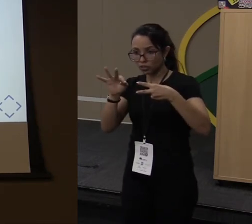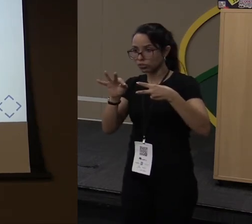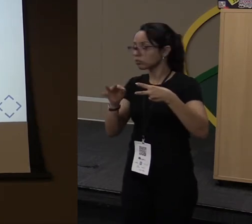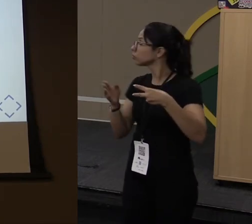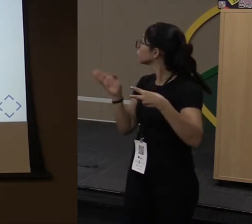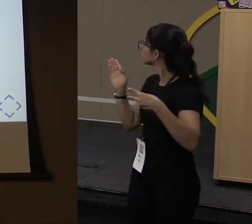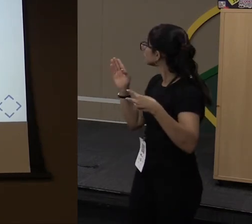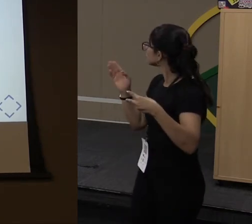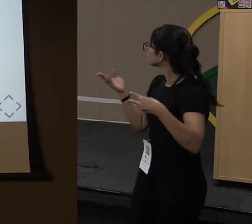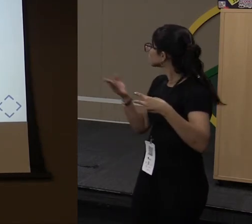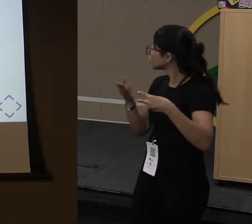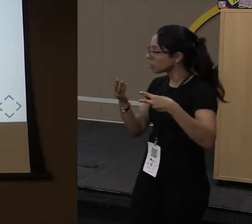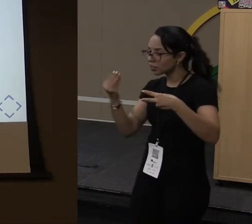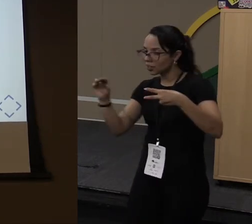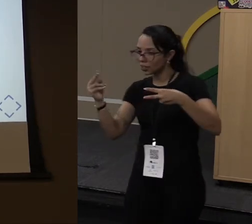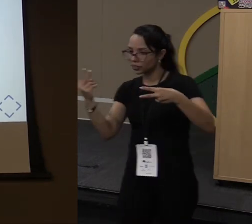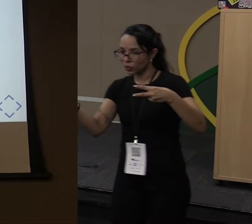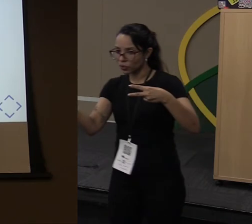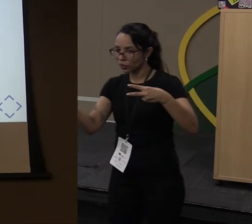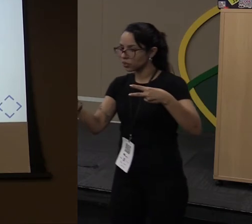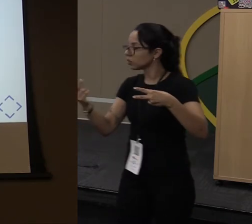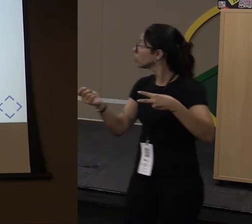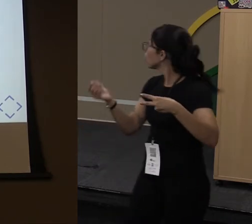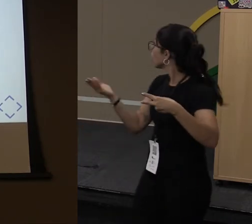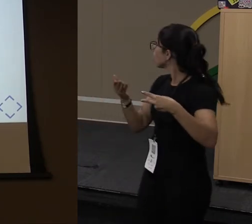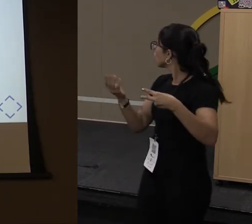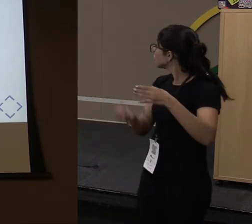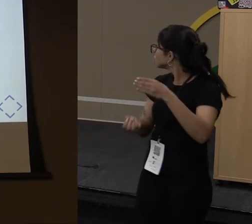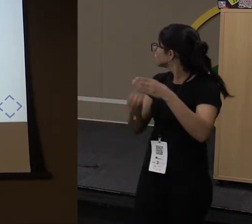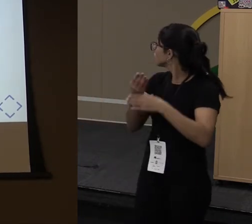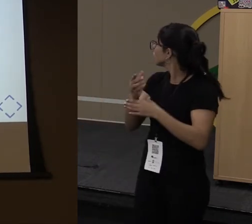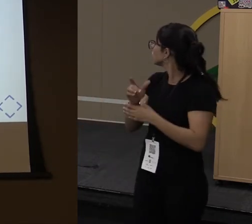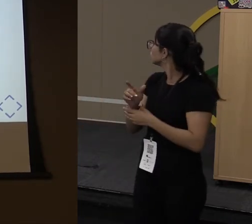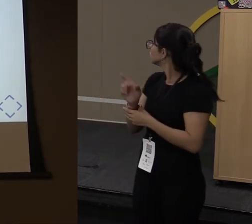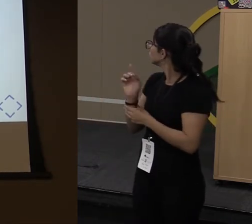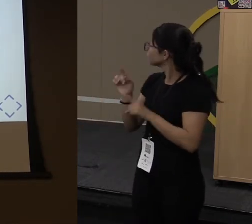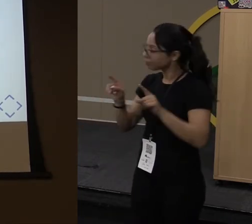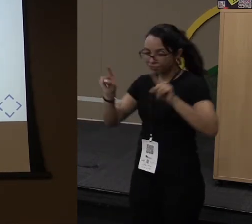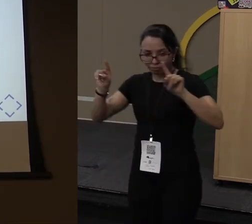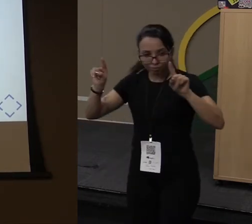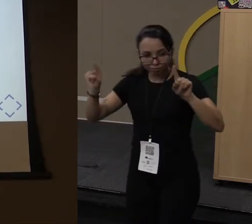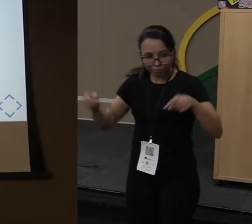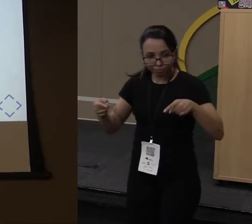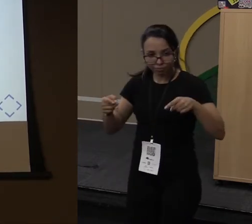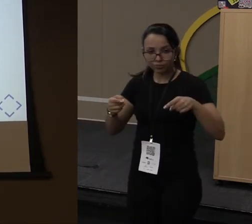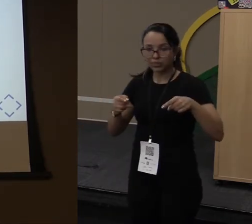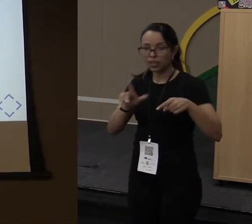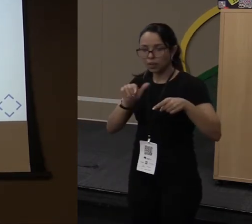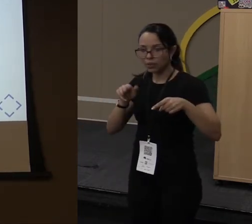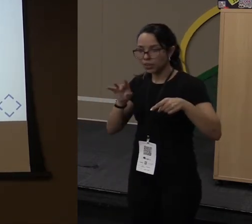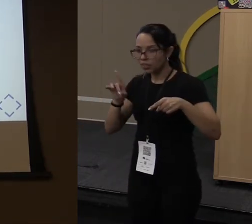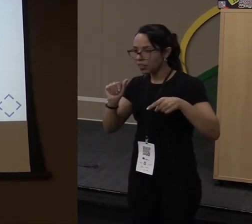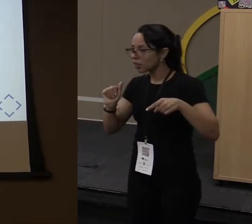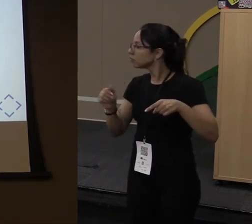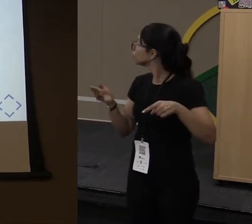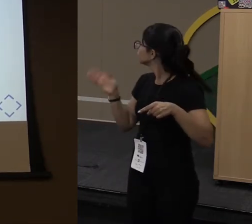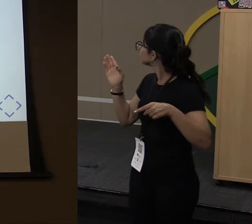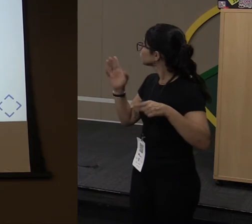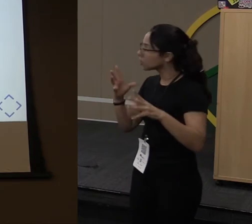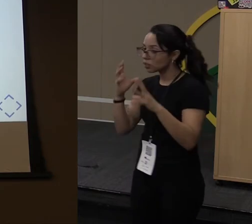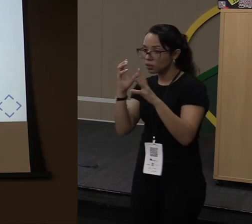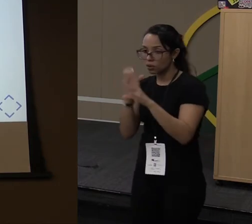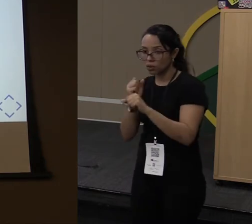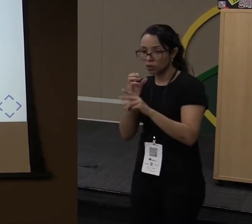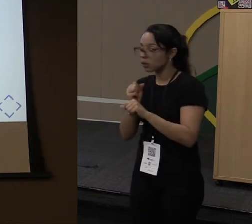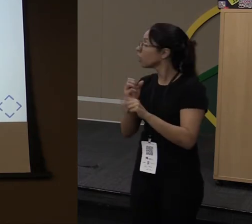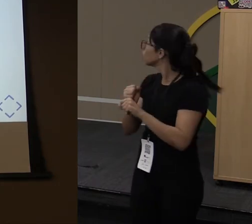agora, aqui, eu estou criando uma Lambda Function e estou atribuindo ao cálculo de Sun. Aqui, eu